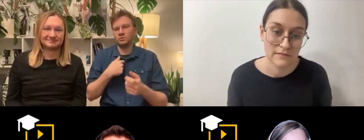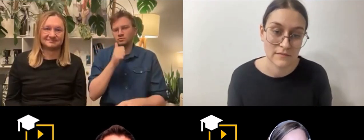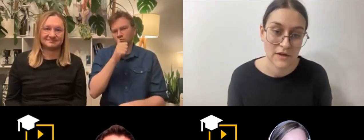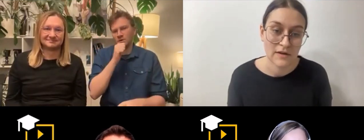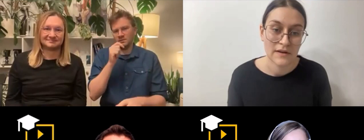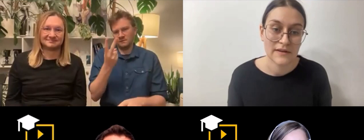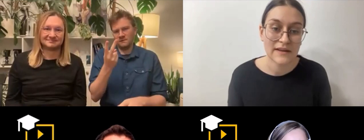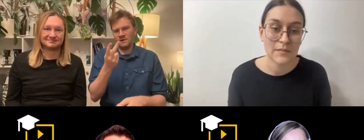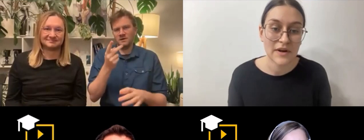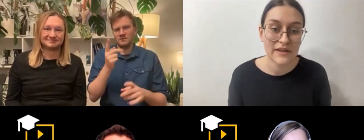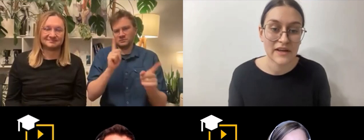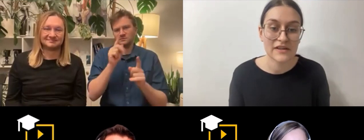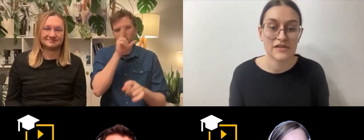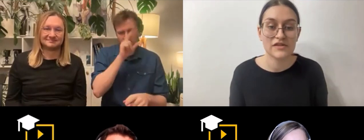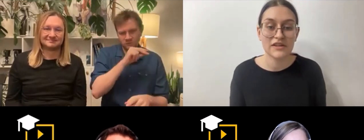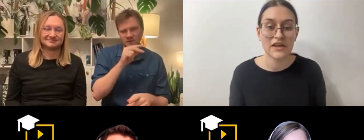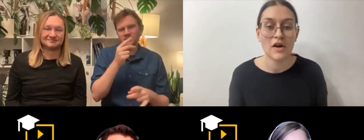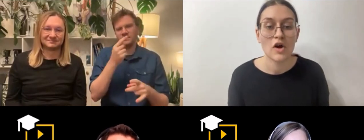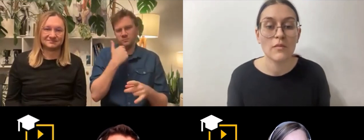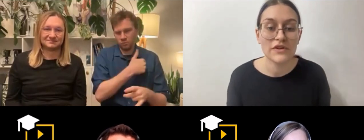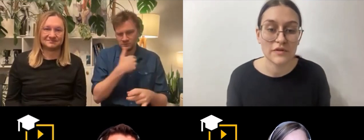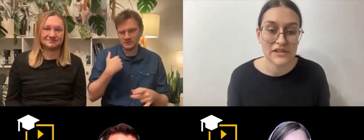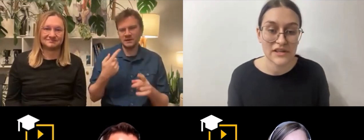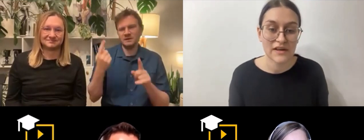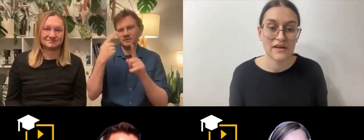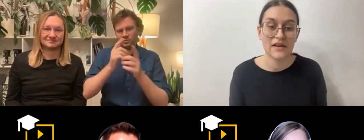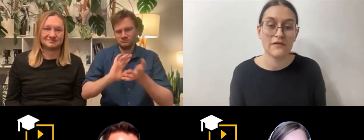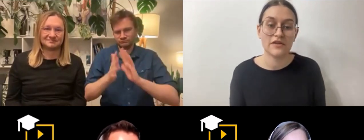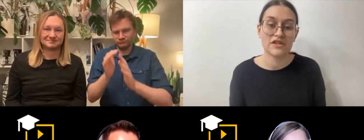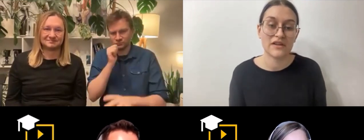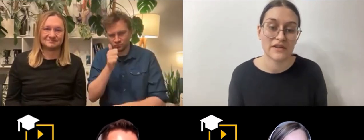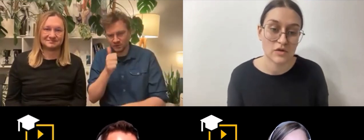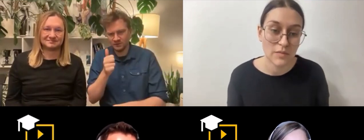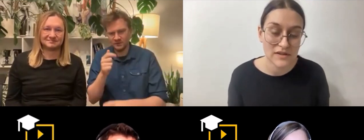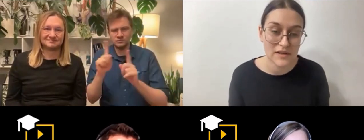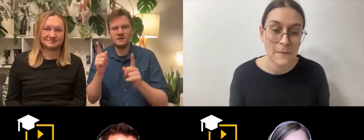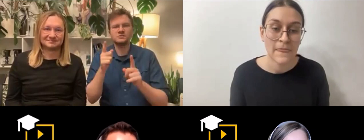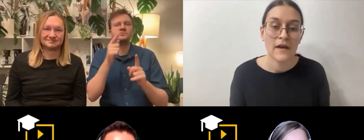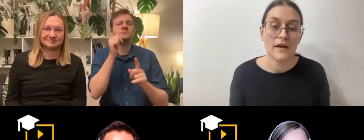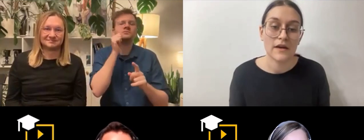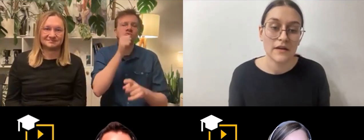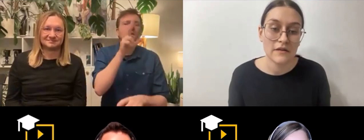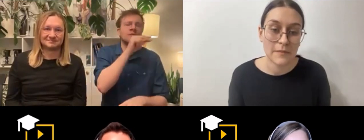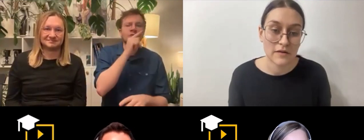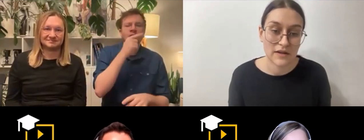Tak naprawdę codziennie komunikuję się i fonicznie w języku polskim i w PJM.